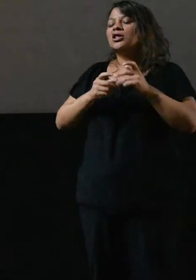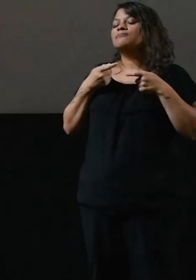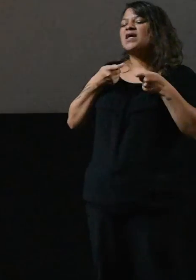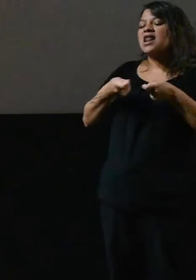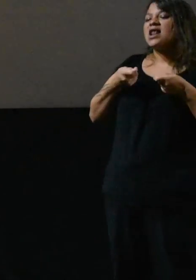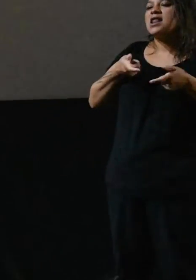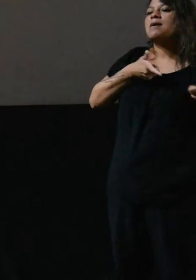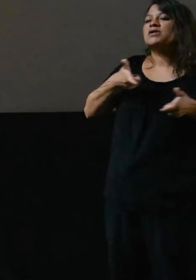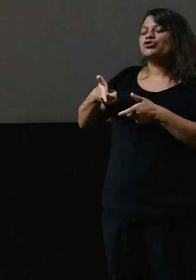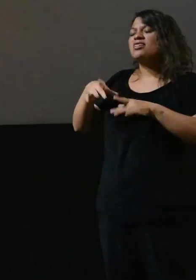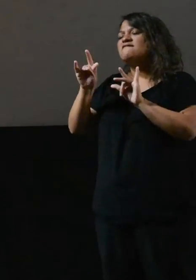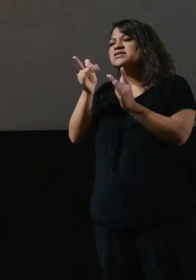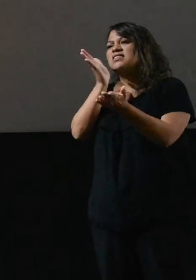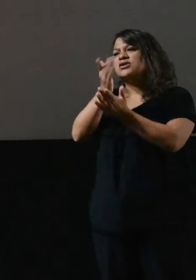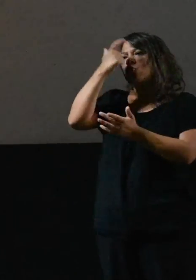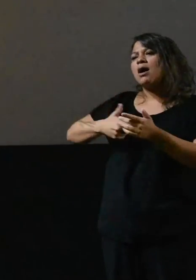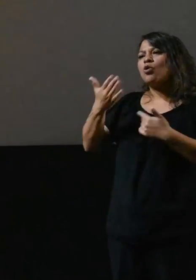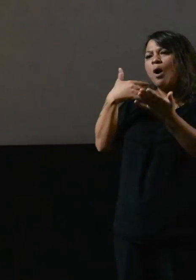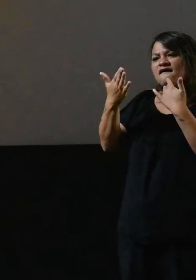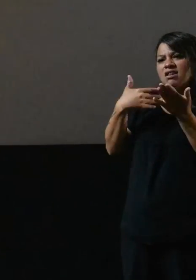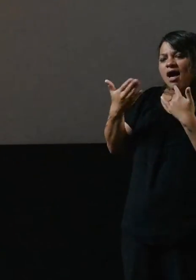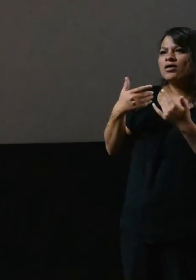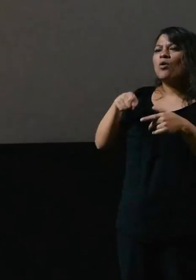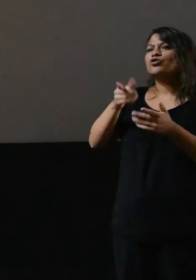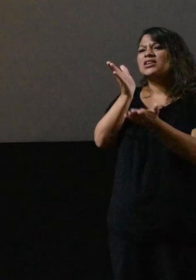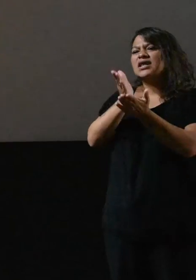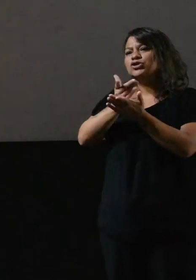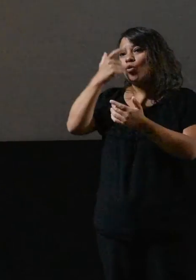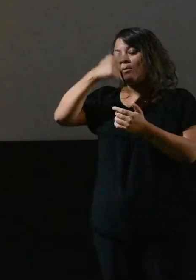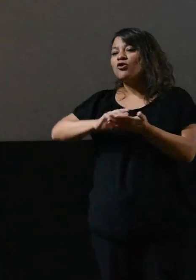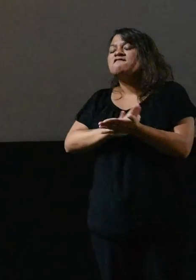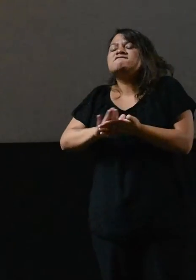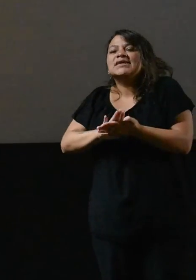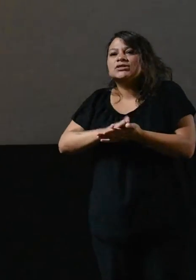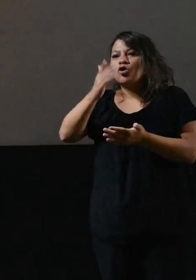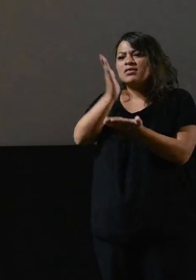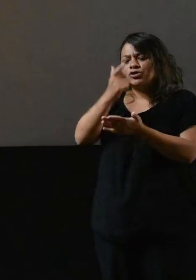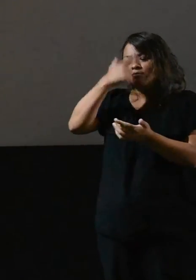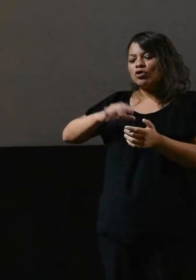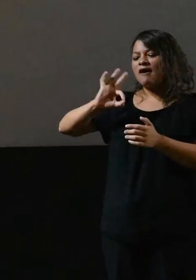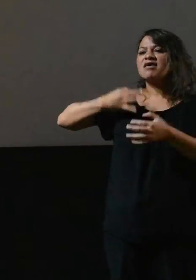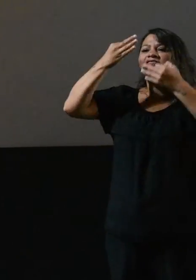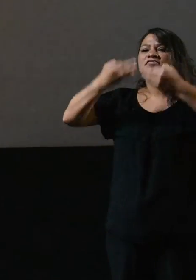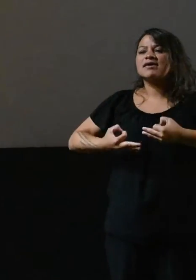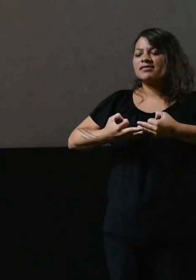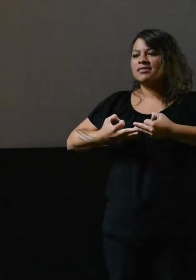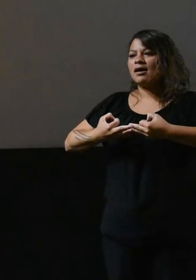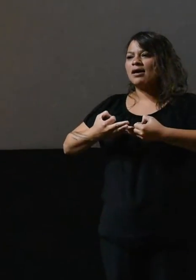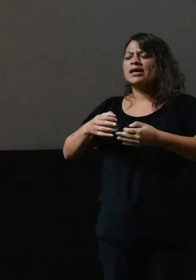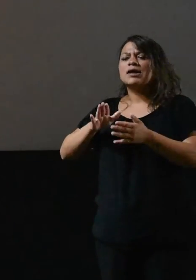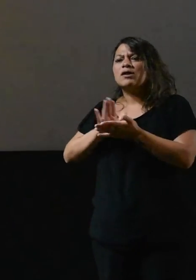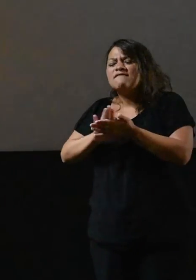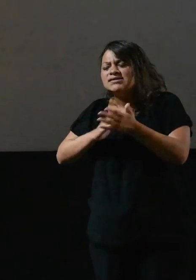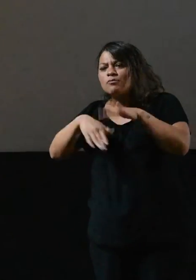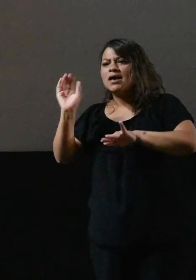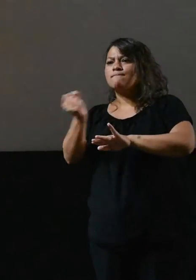de derechos humanos, de más derechos, cuando el derecho humano básico, que es el derecho humano a la vida digna, esto que tiene que ser la base